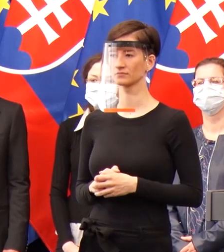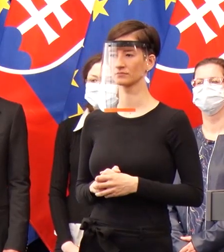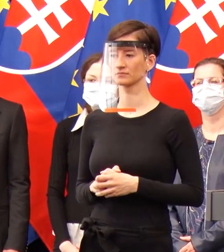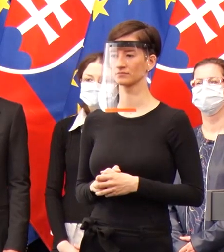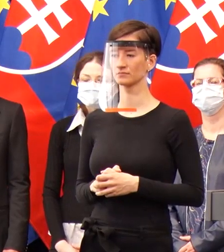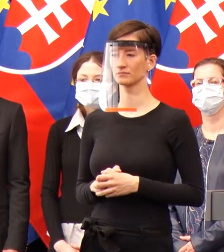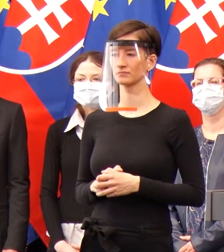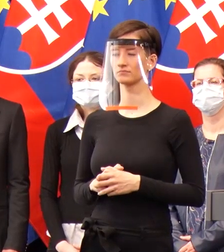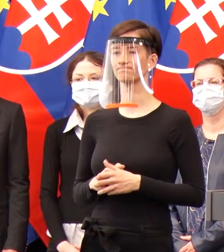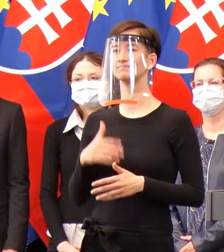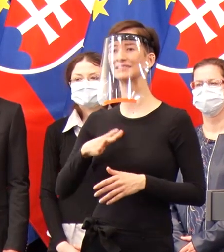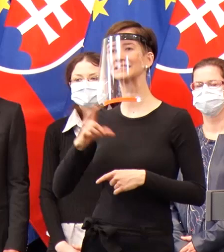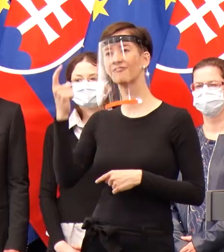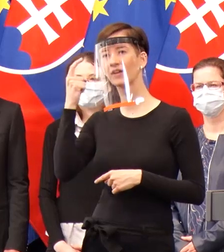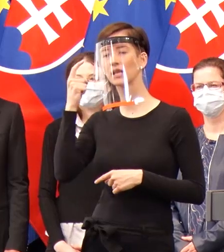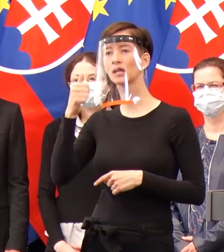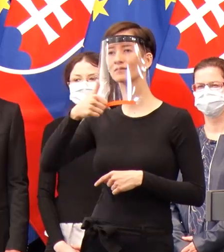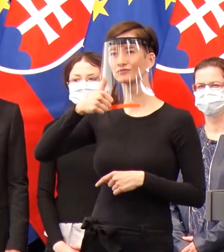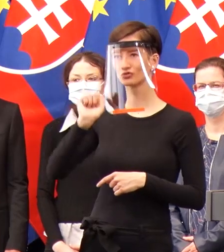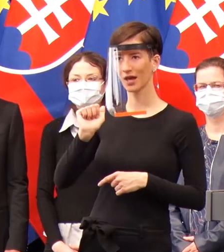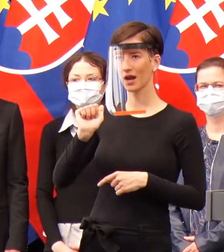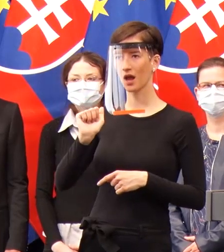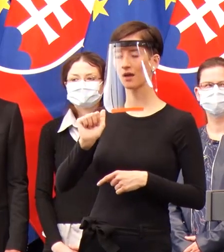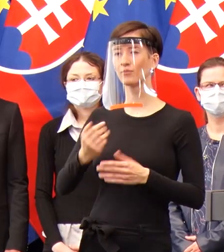súznáme nové čísla nakazených za uplynulý deň?